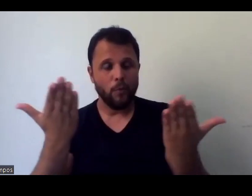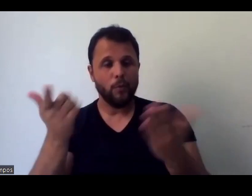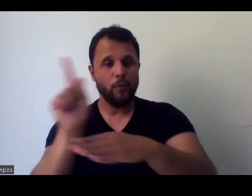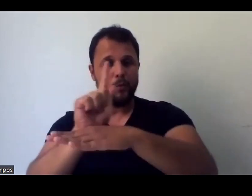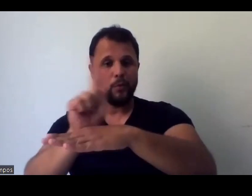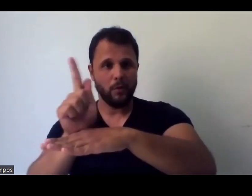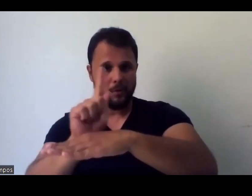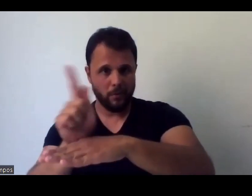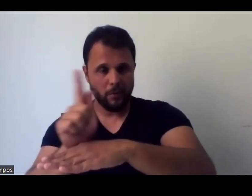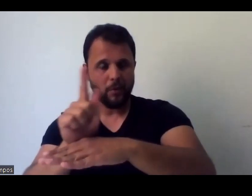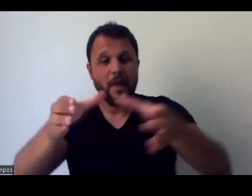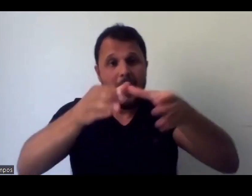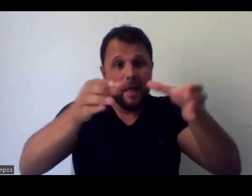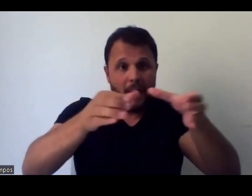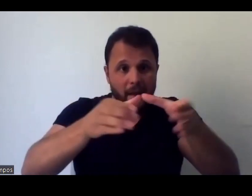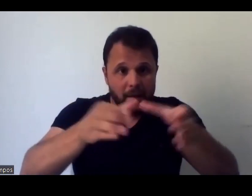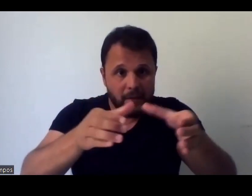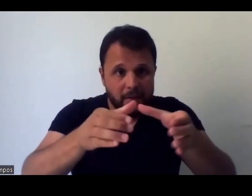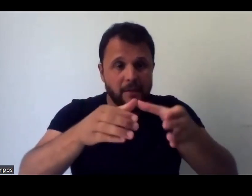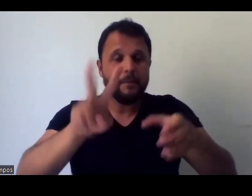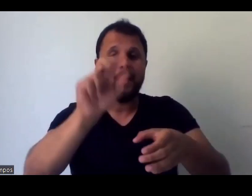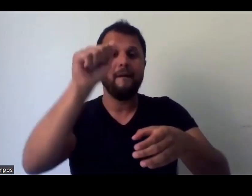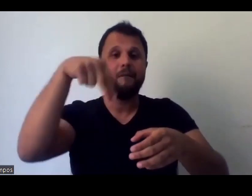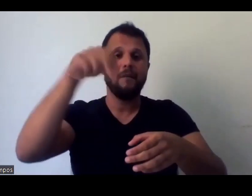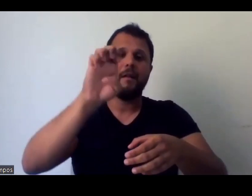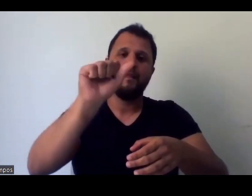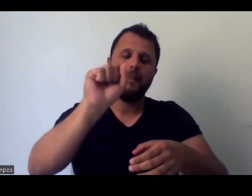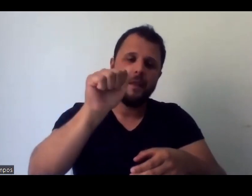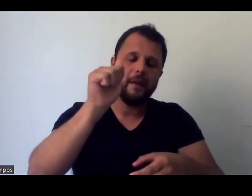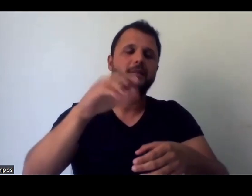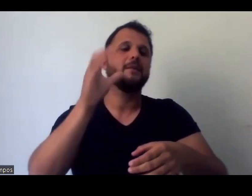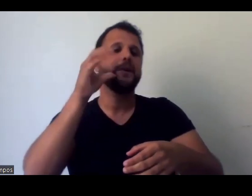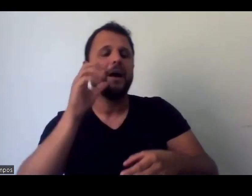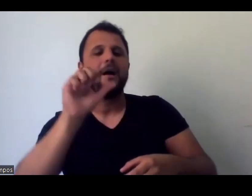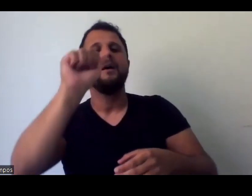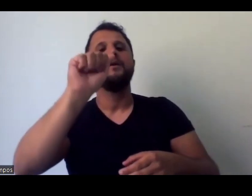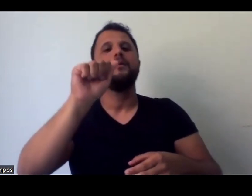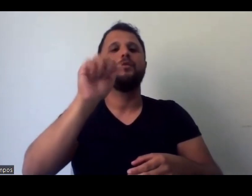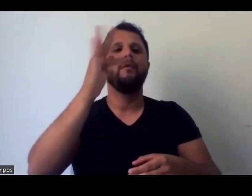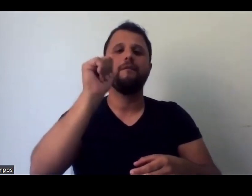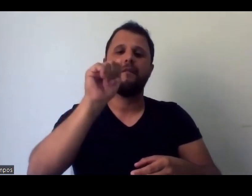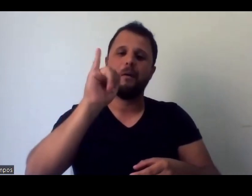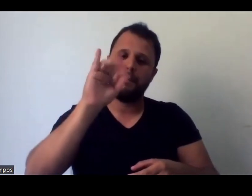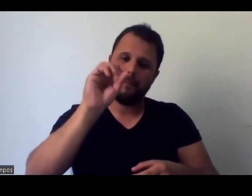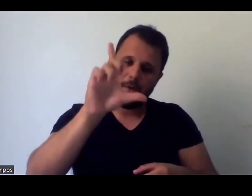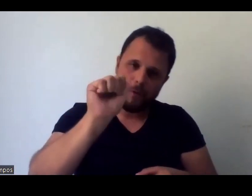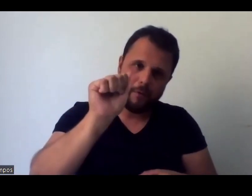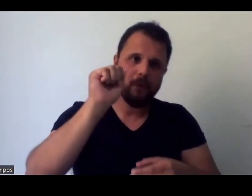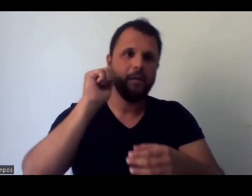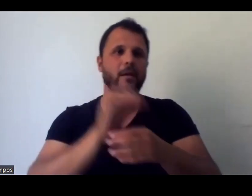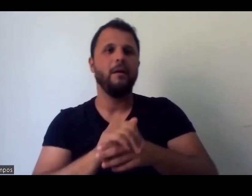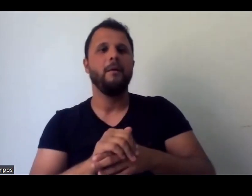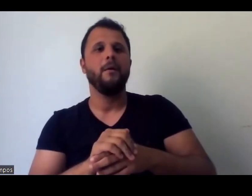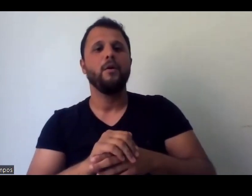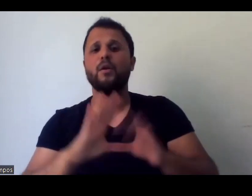de Cultura, as equipes, na figura da Vanessa, Alexandre, Cássio, Aretha, Janaína, Fabiola, Mulan, e todo mundo mais que